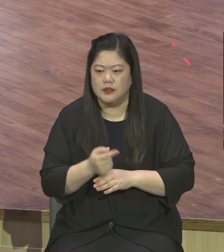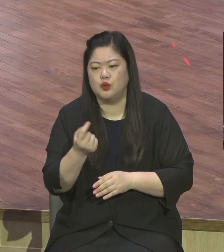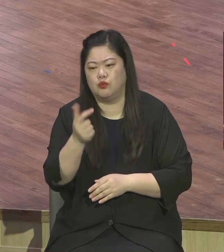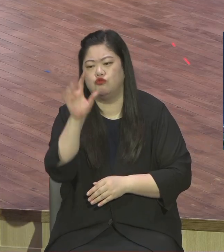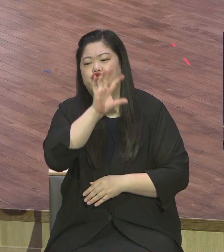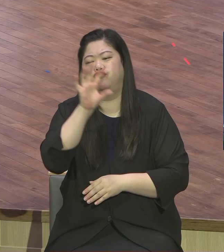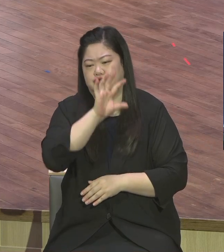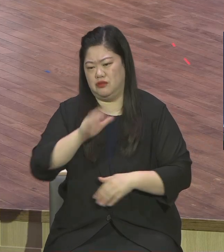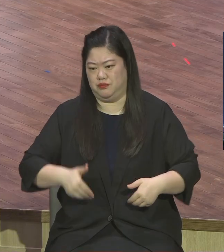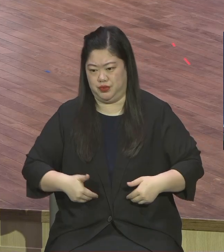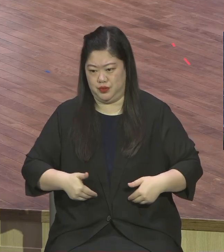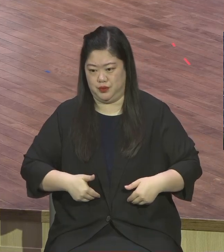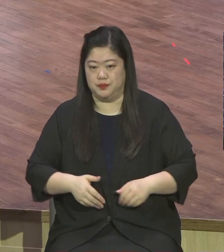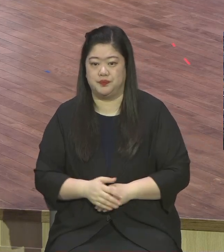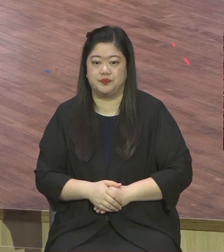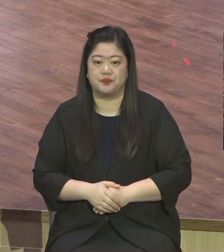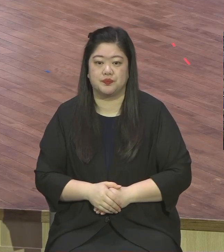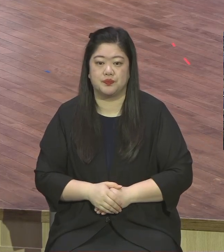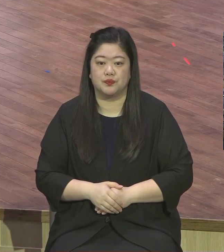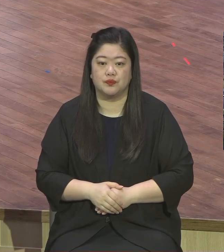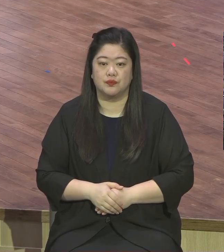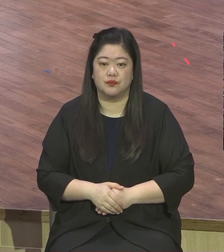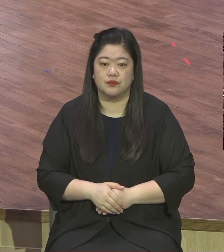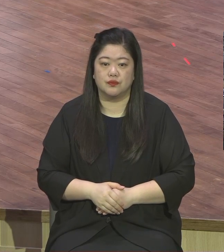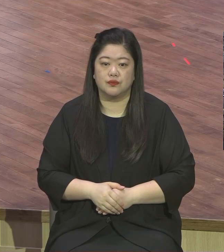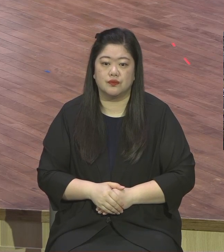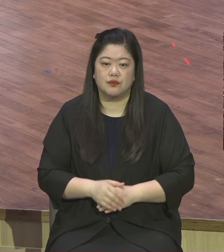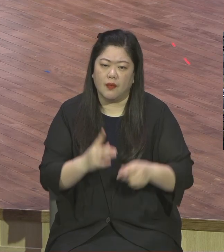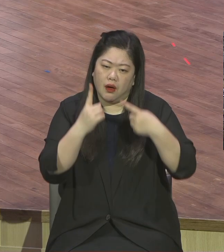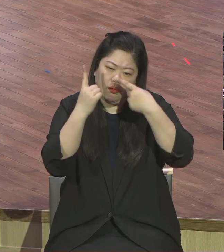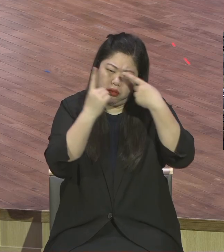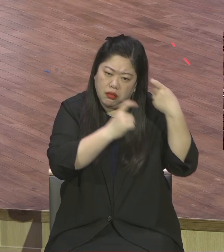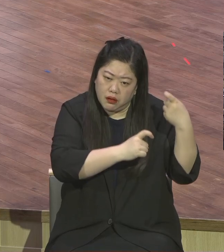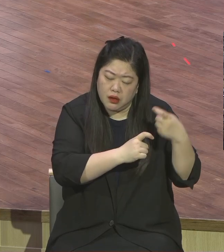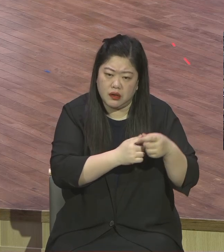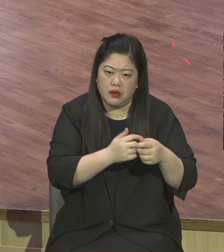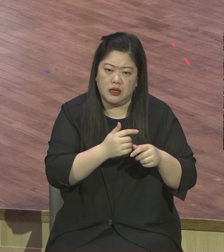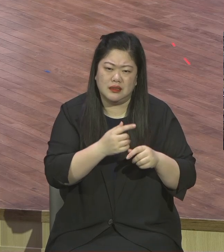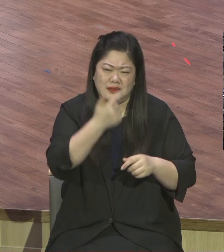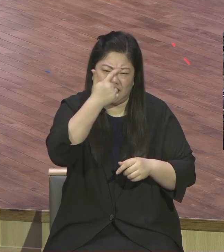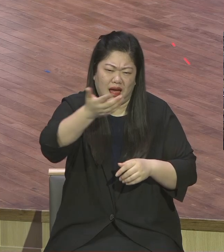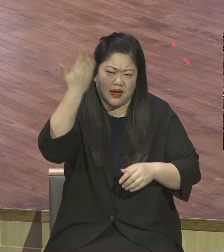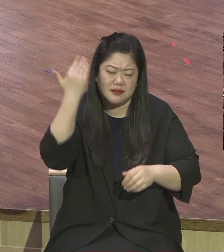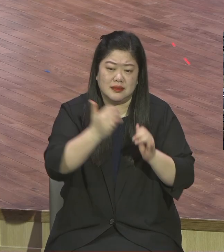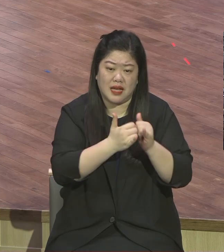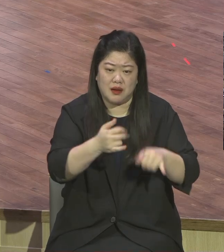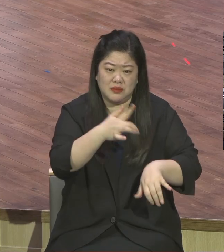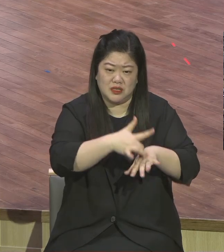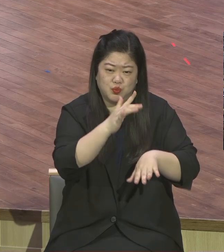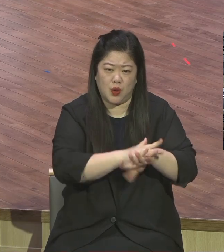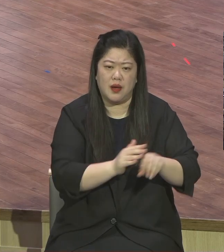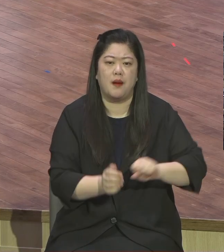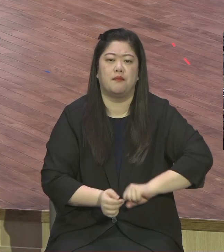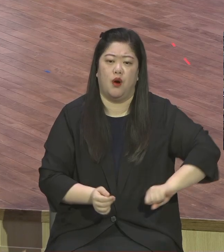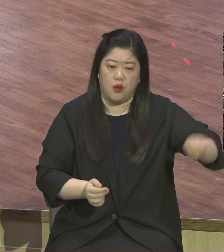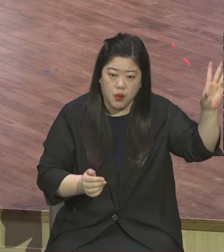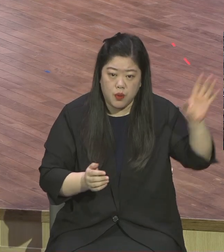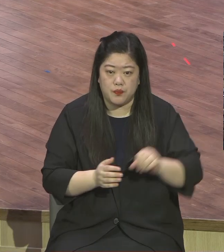4절에 오면 너희는 유혹의 욕심을 따라 썩어져가는 구습을 따르는 옛사람을 벗어버리고 오직 너희의 신명이 새롭게 되어